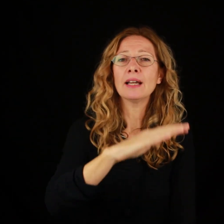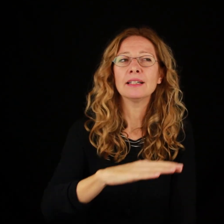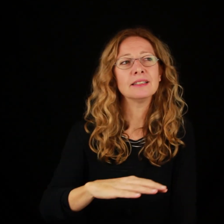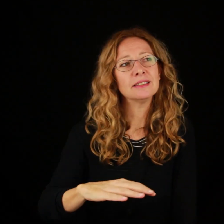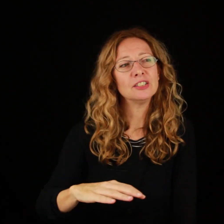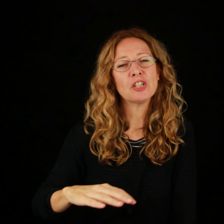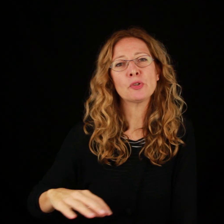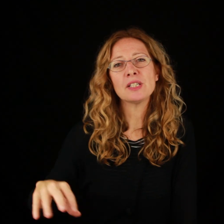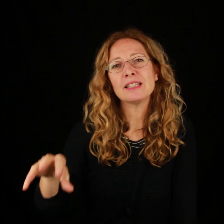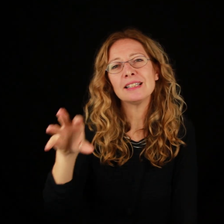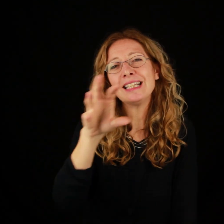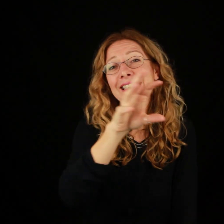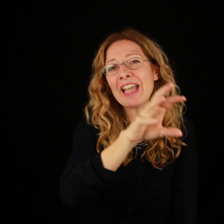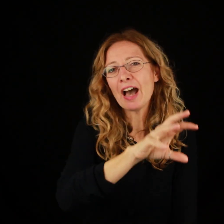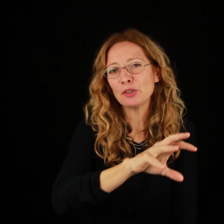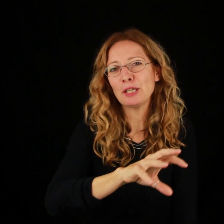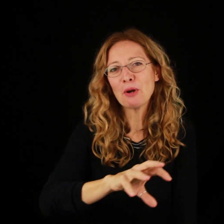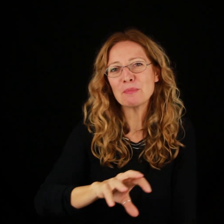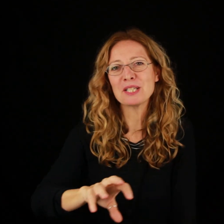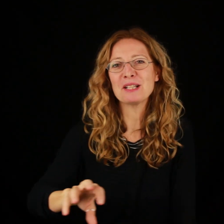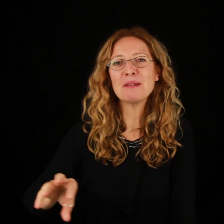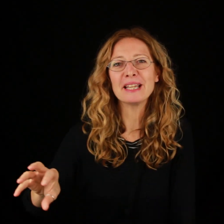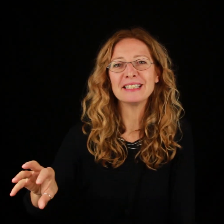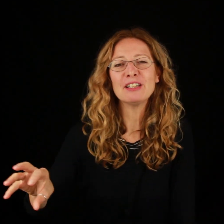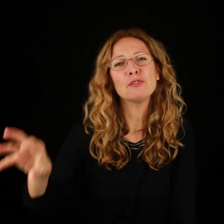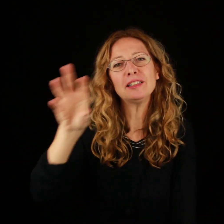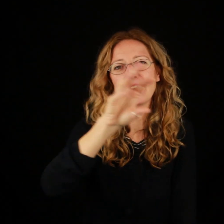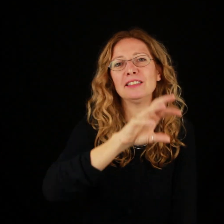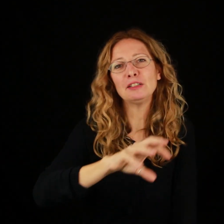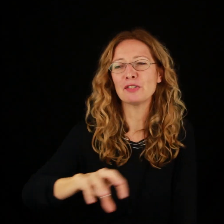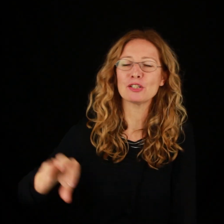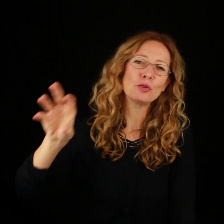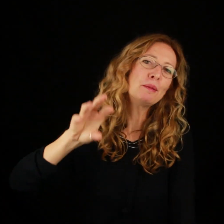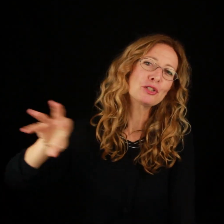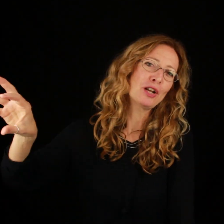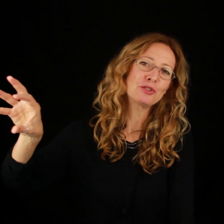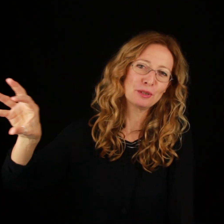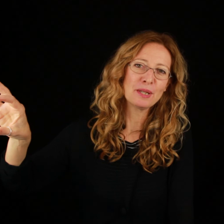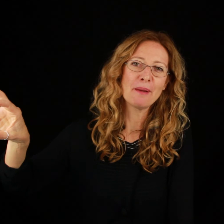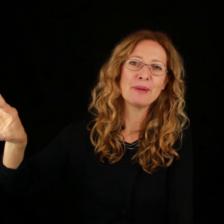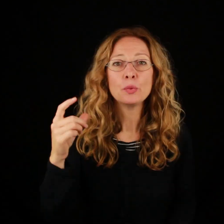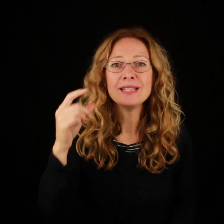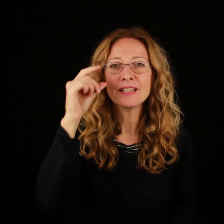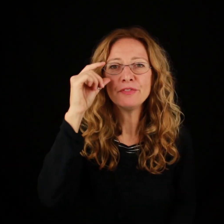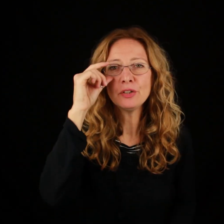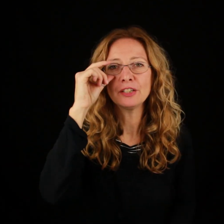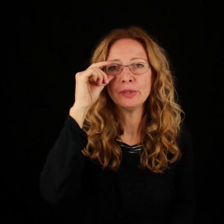diciamo così del diario, dei propri sentimenti filtrati attraverso il personaggio di PM. Quindi se è vero che noi